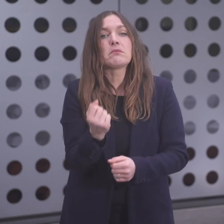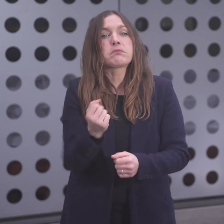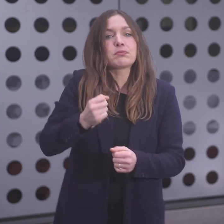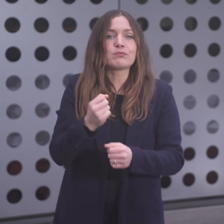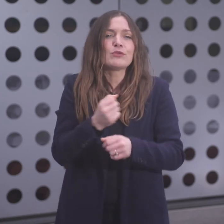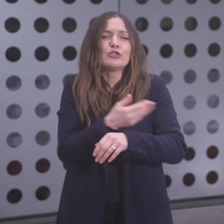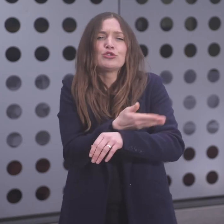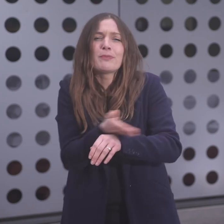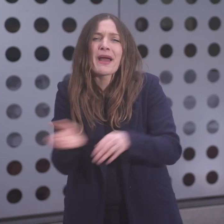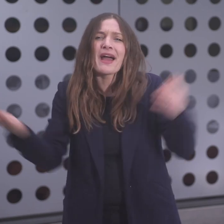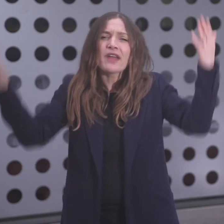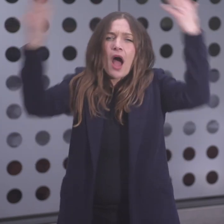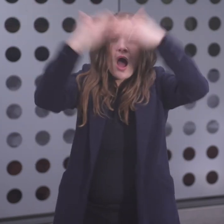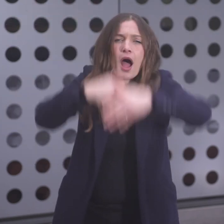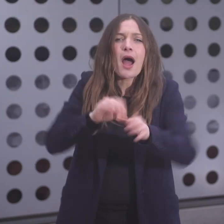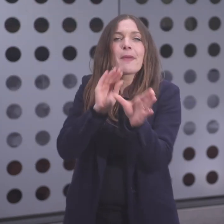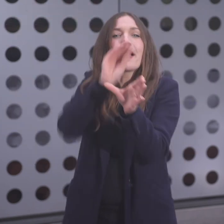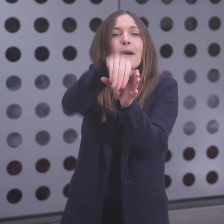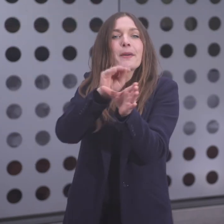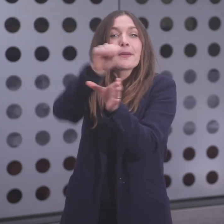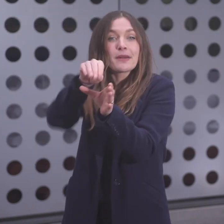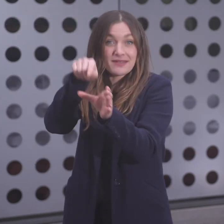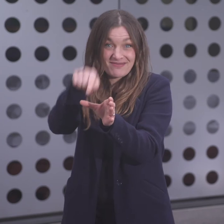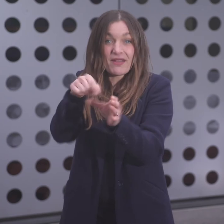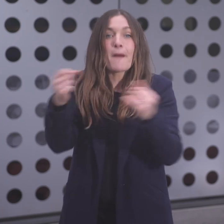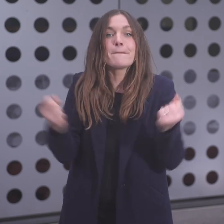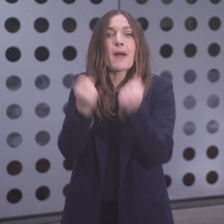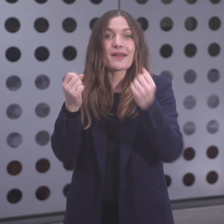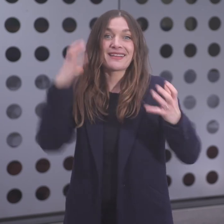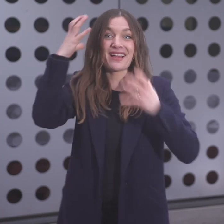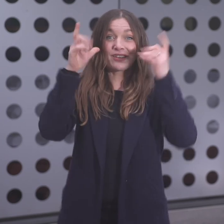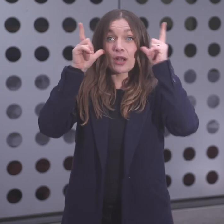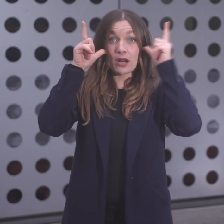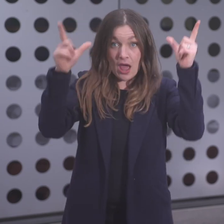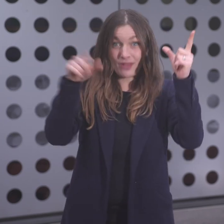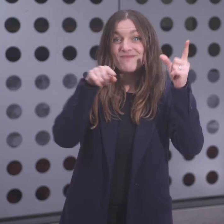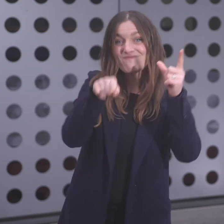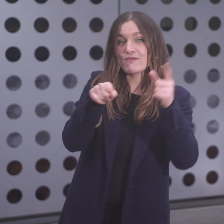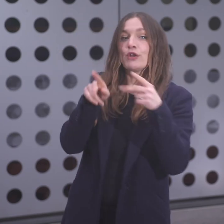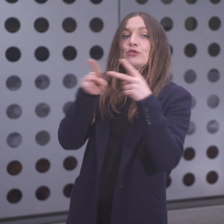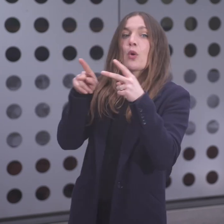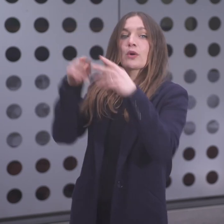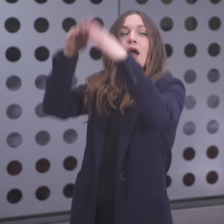Beispielsweise nicht am späten Abend, damit die Bewohnerinnen und Bewohner in den Häusern drumherum nicht gestört werden.